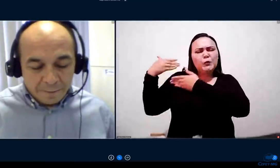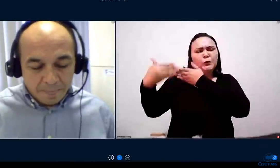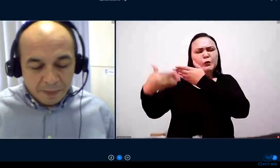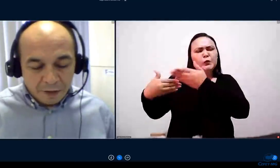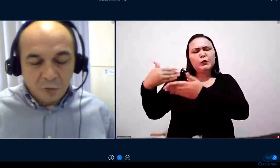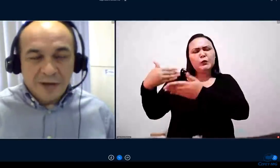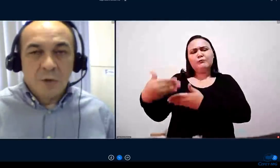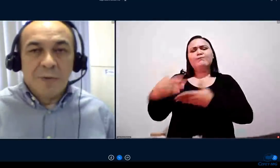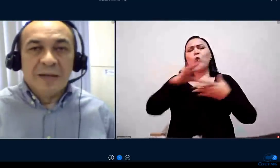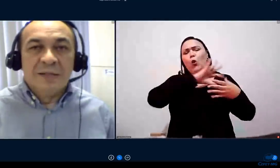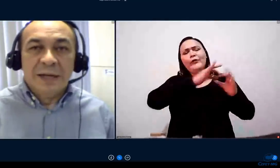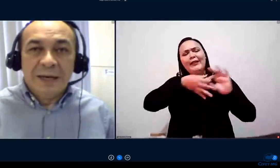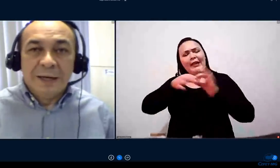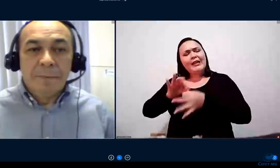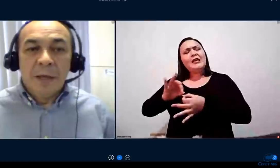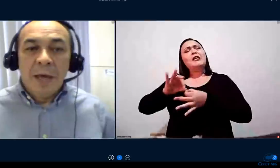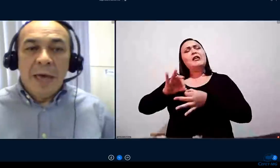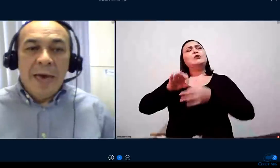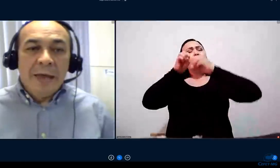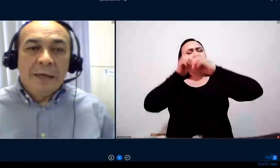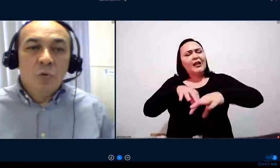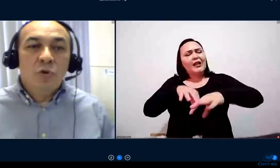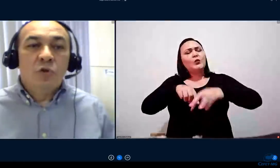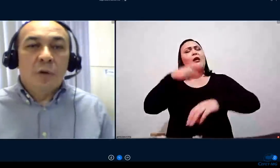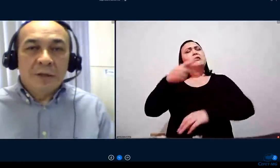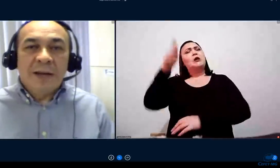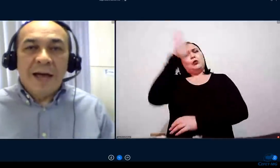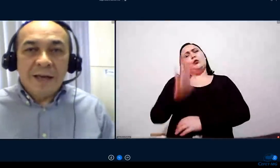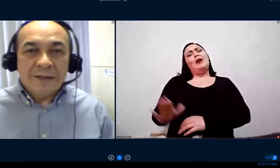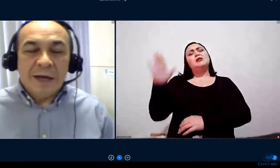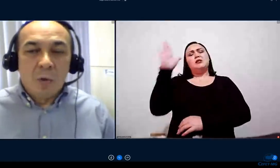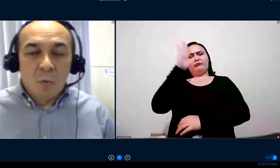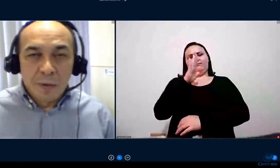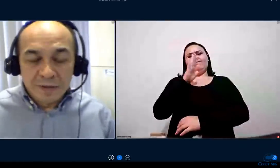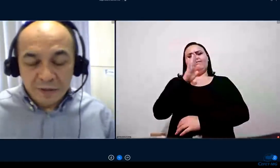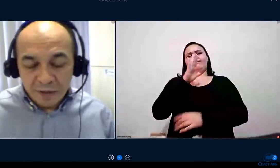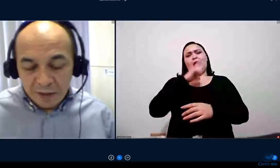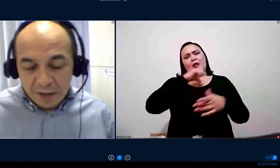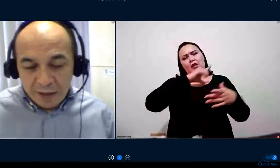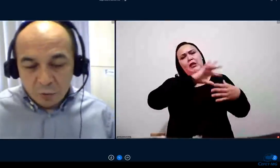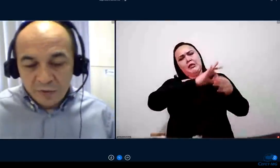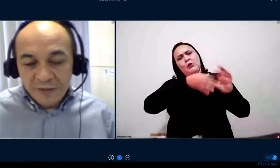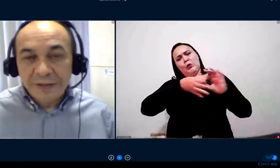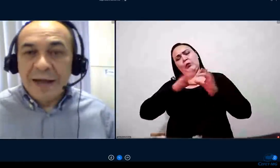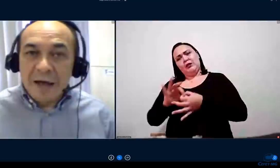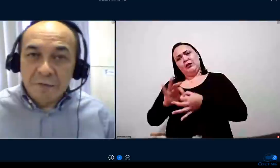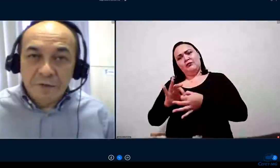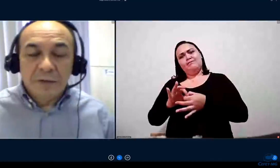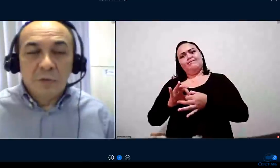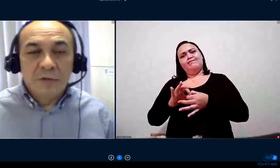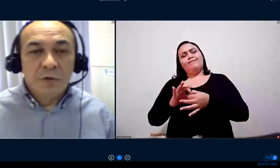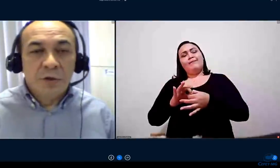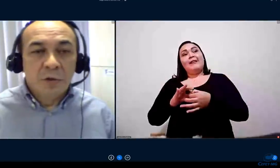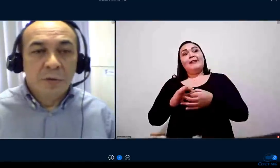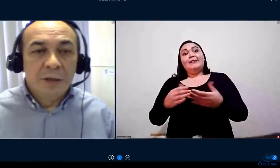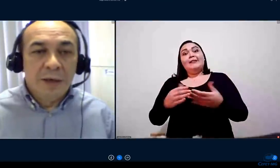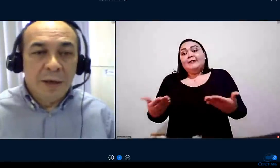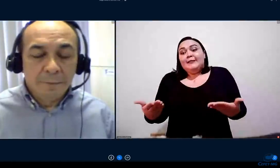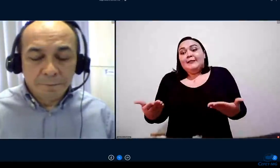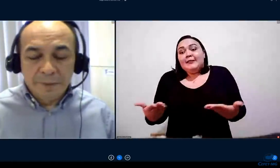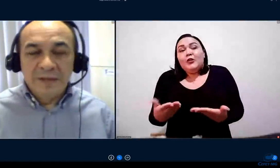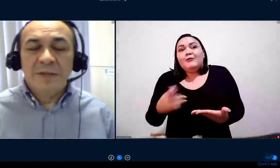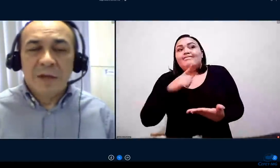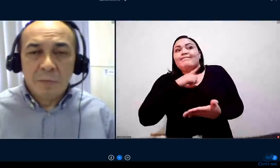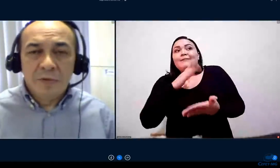na educação brasileira que nos traz alguns entraves no sentido de